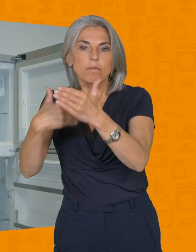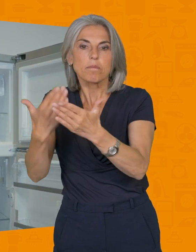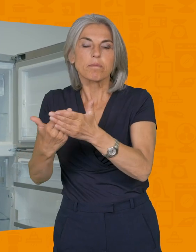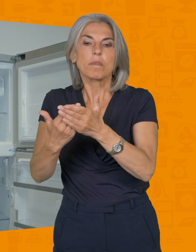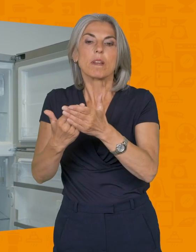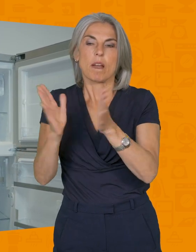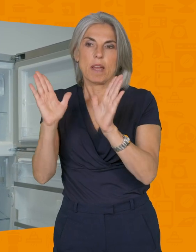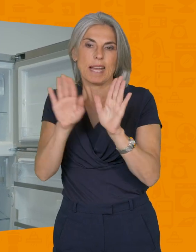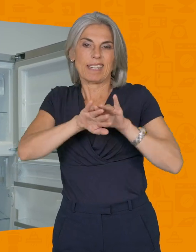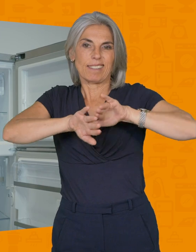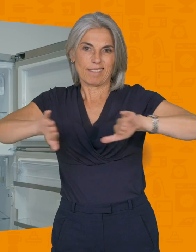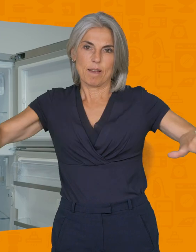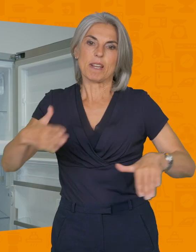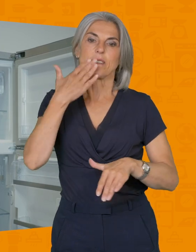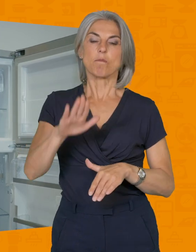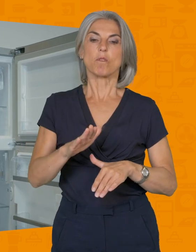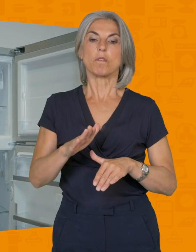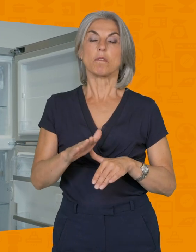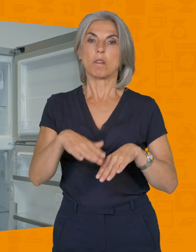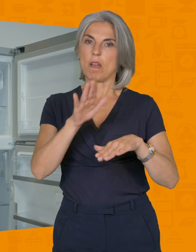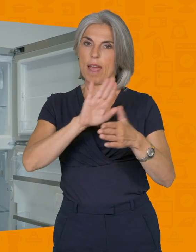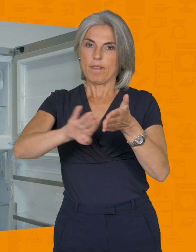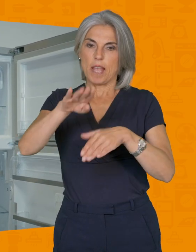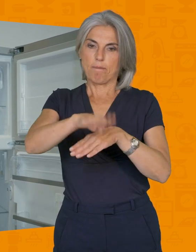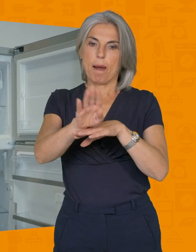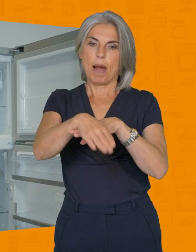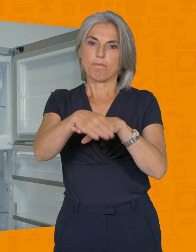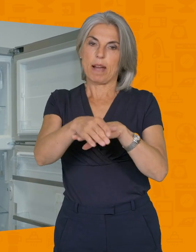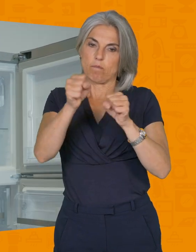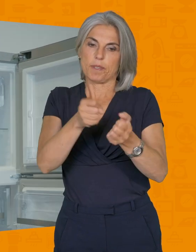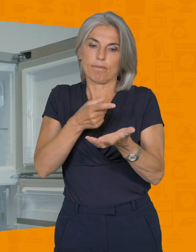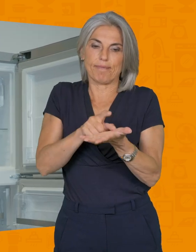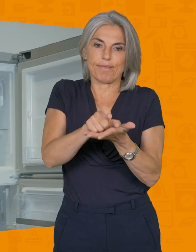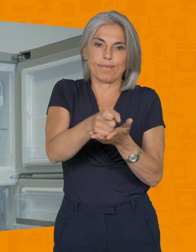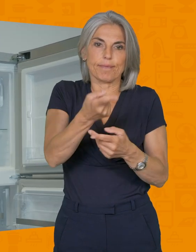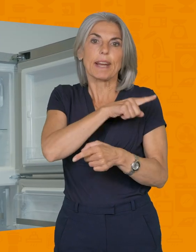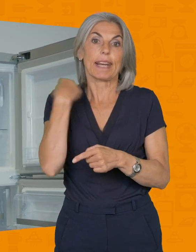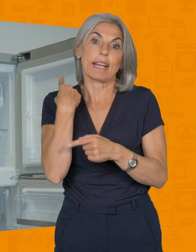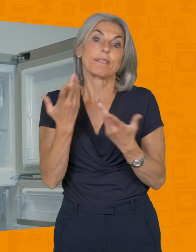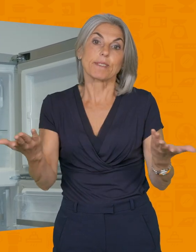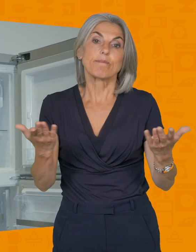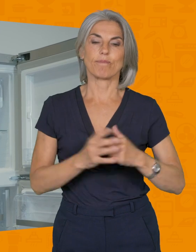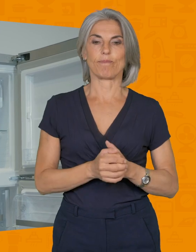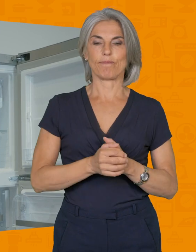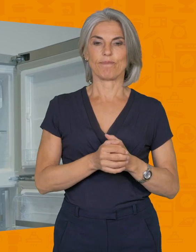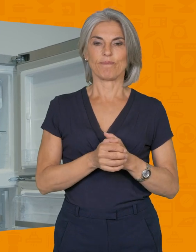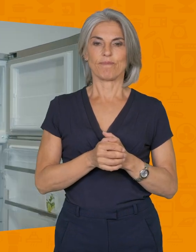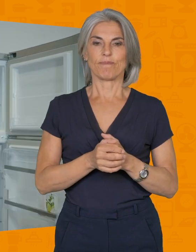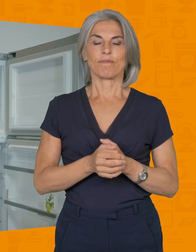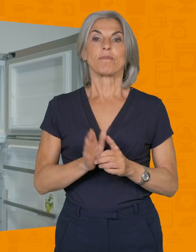transporter la caisse séparément. évite que s'il est bougé dans un escalier, vous veniez abîmer, voire casser votre étagère. Avant de